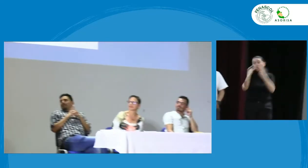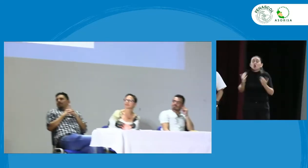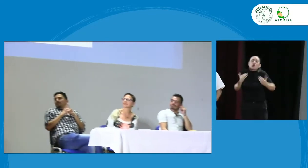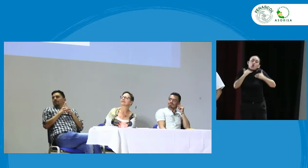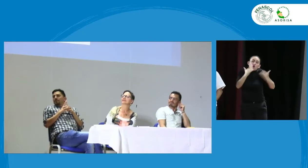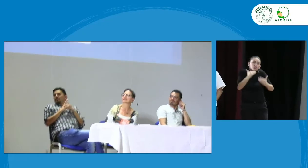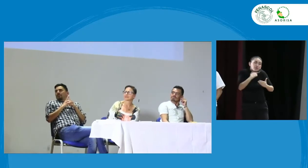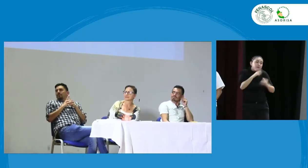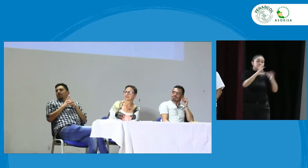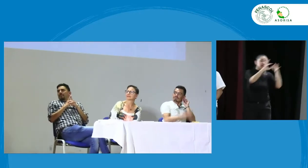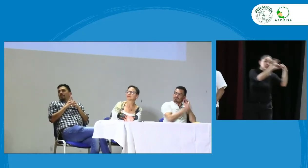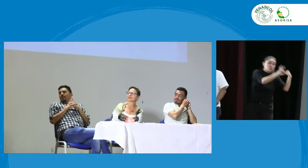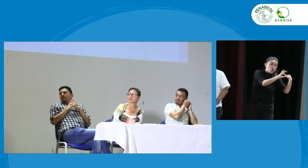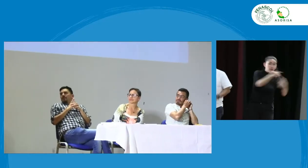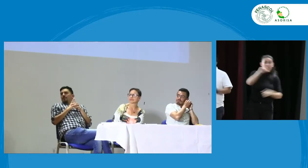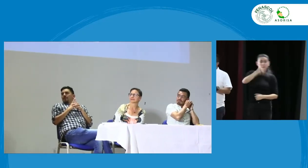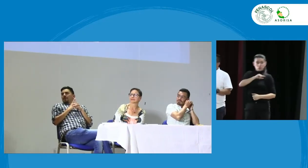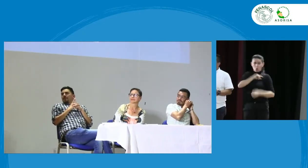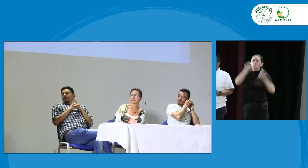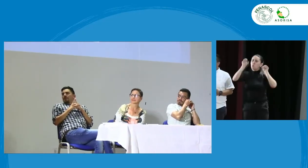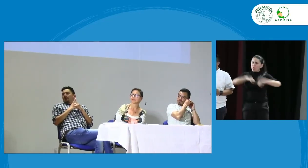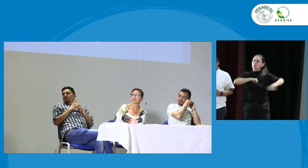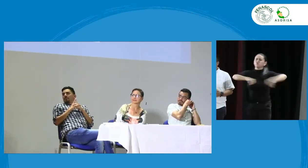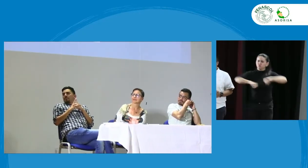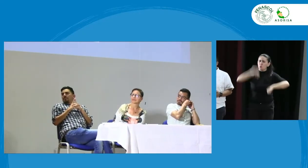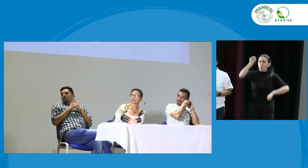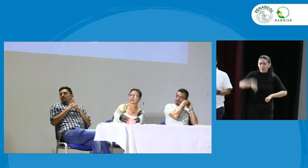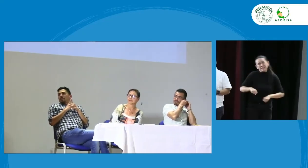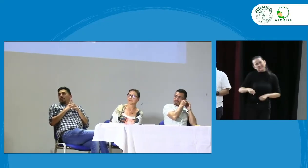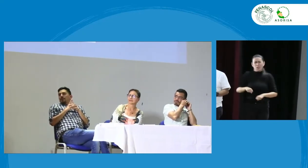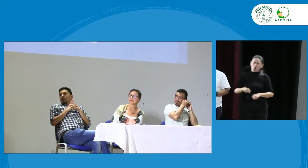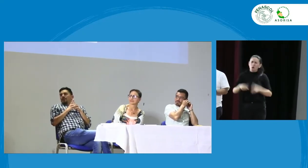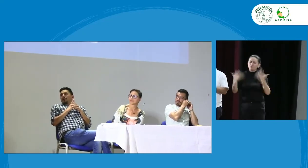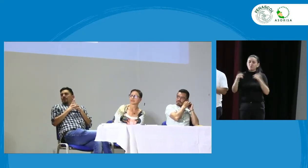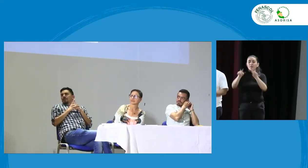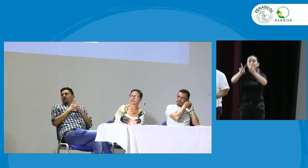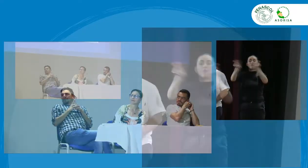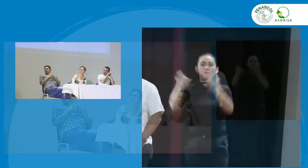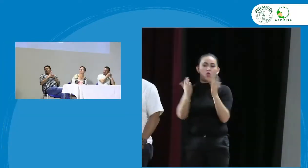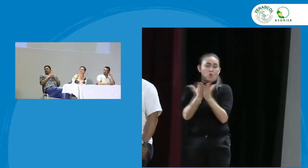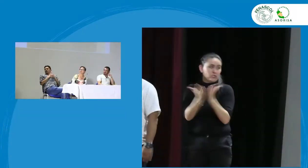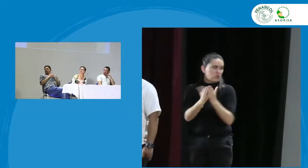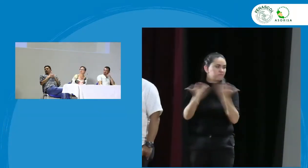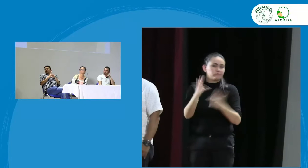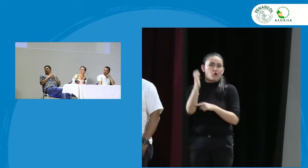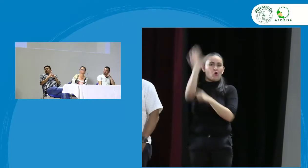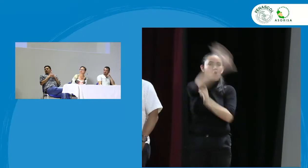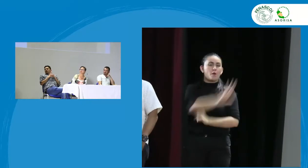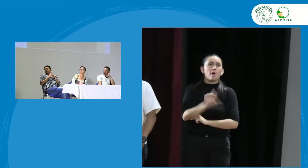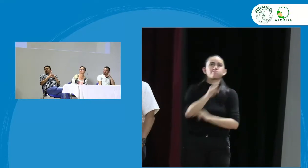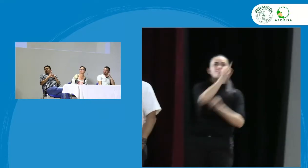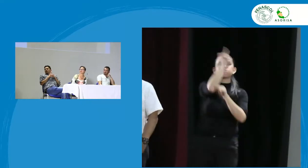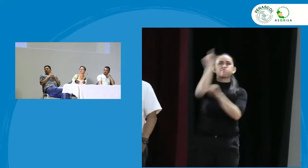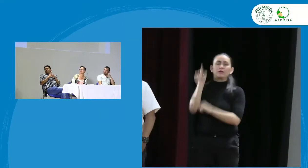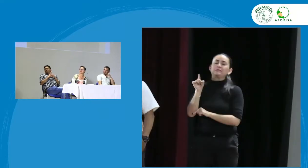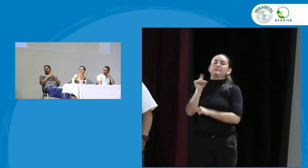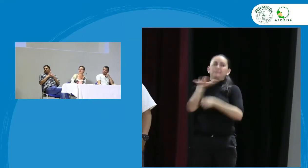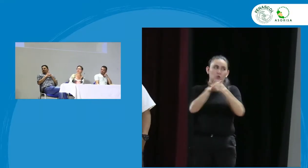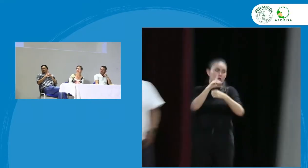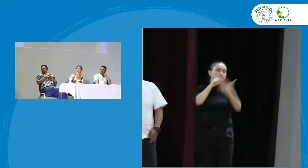el tema de la situación de la educación en cada una de las regiones ¿por qué no menciono? resulta que en la